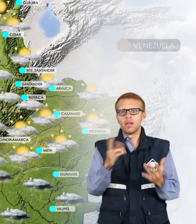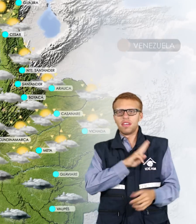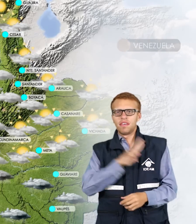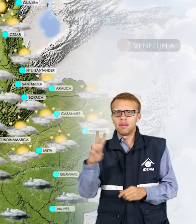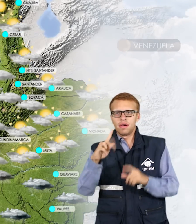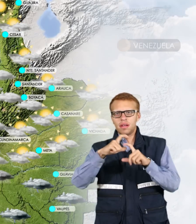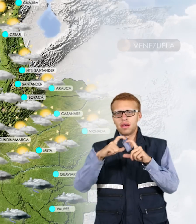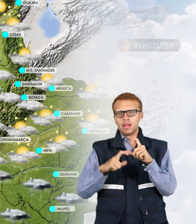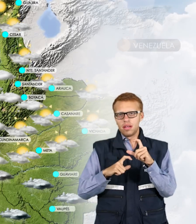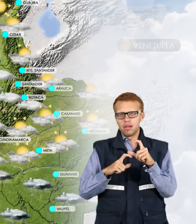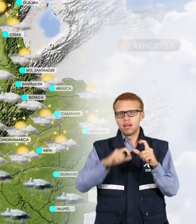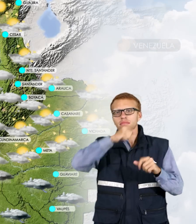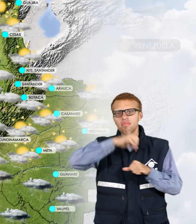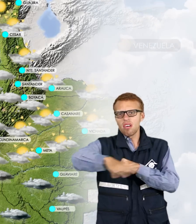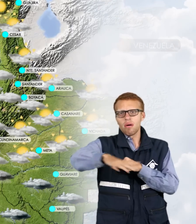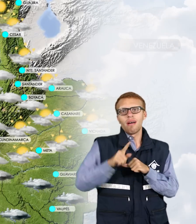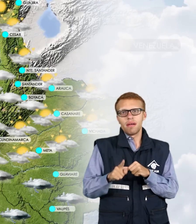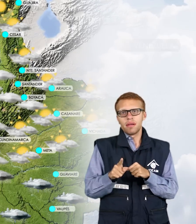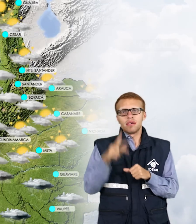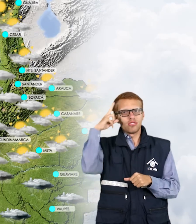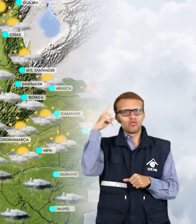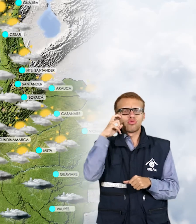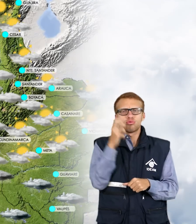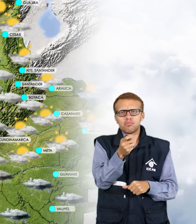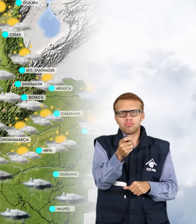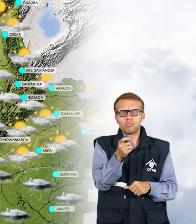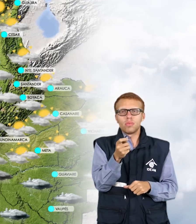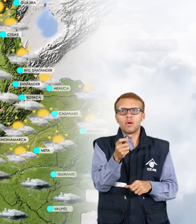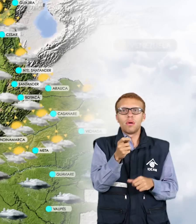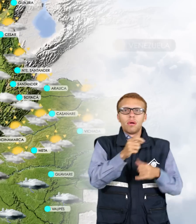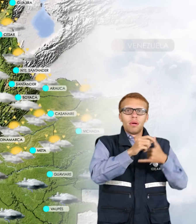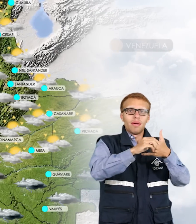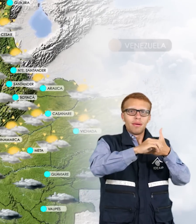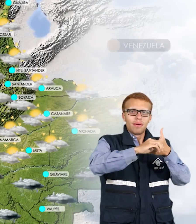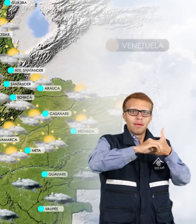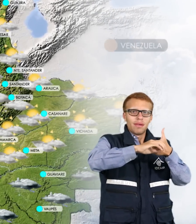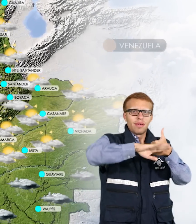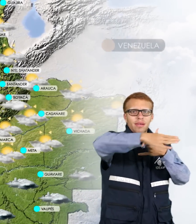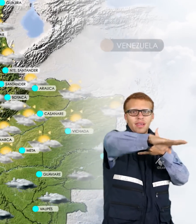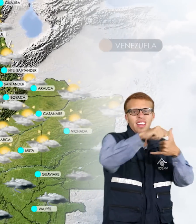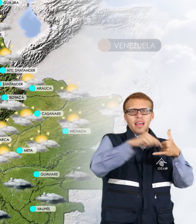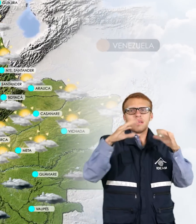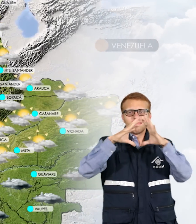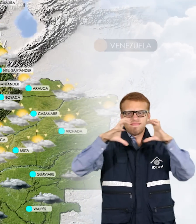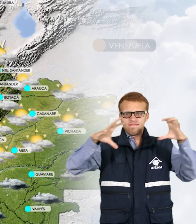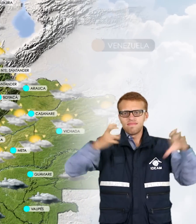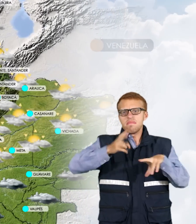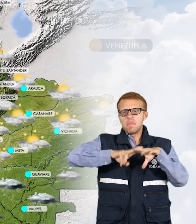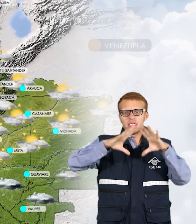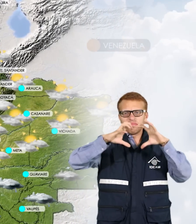Cauca y de menor intensidad en sectores de Chocó. La región andina incrementará la nubosidad con